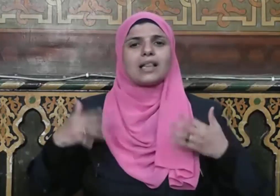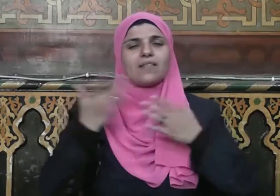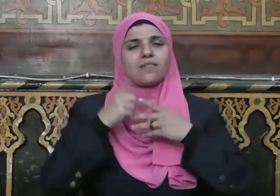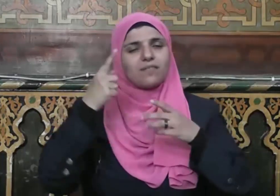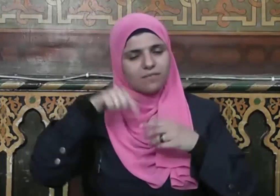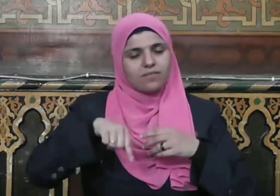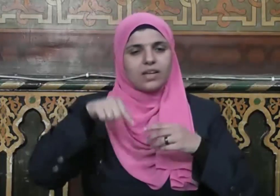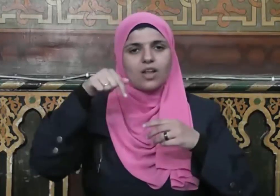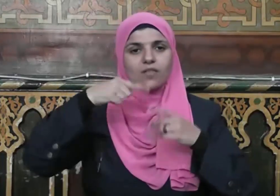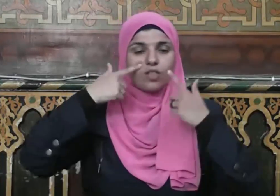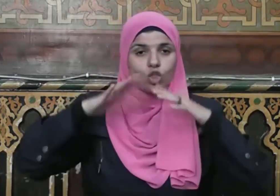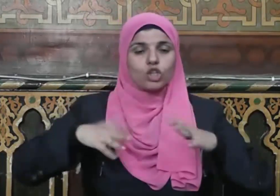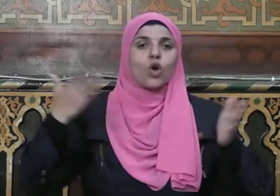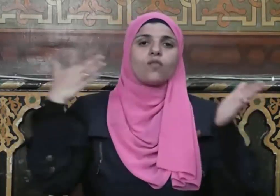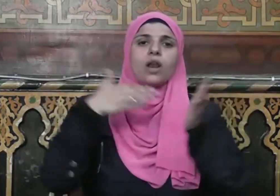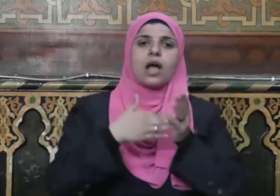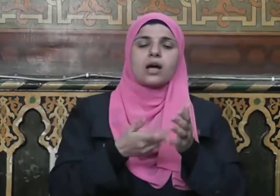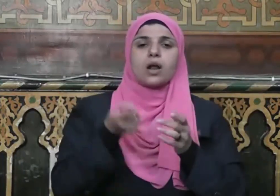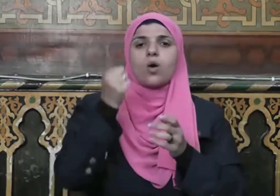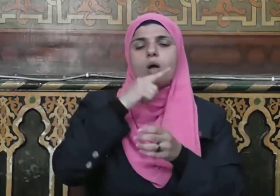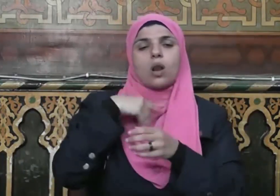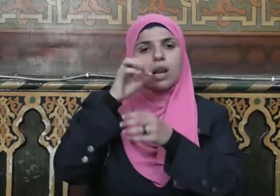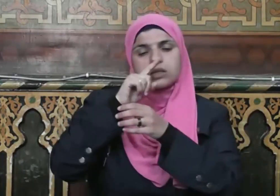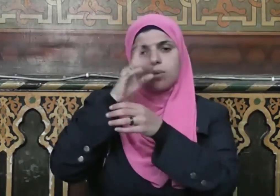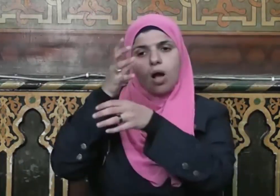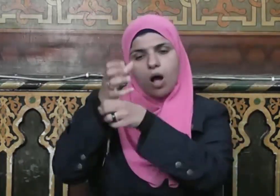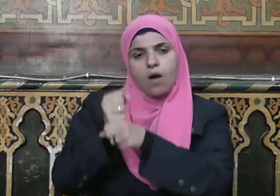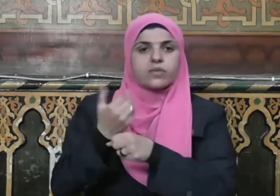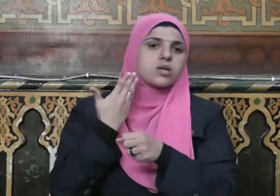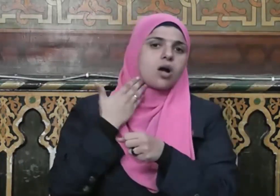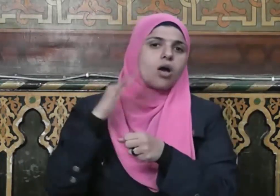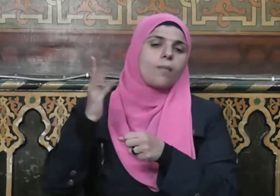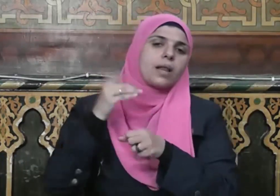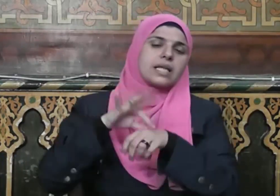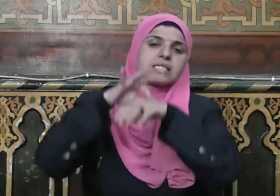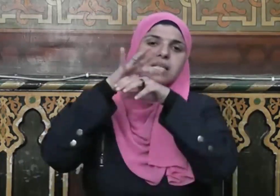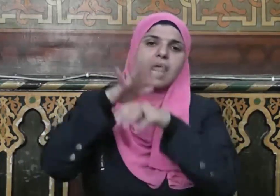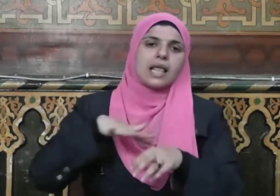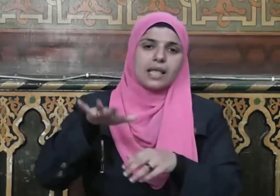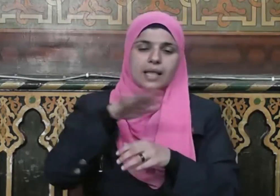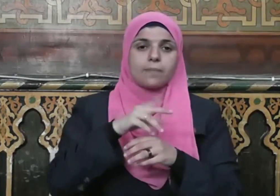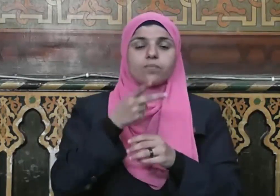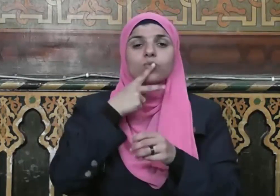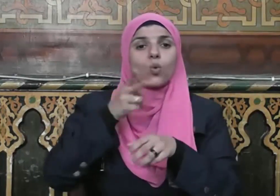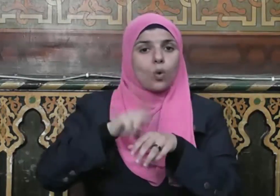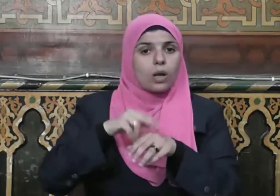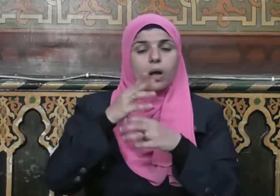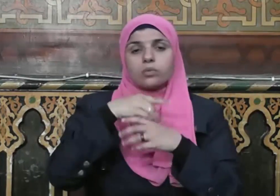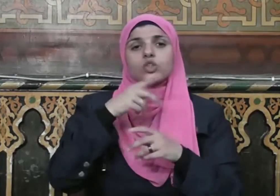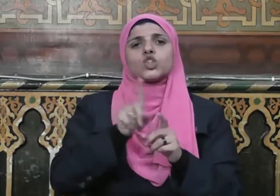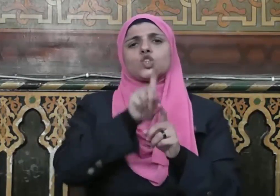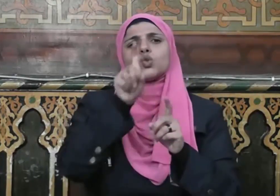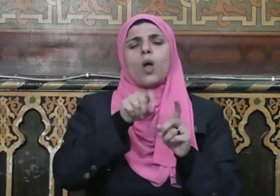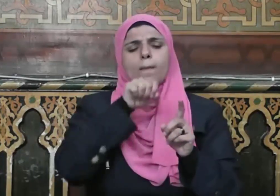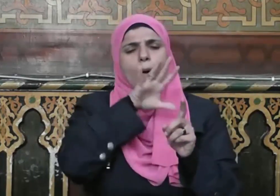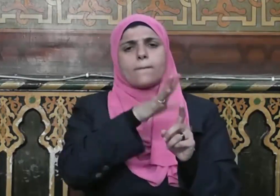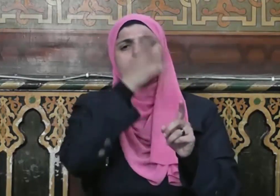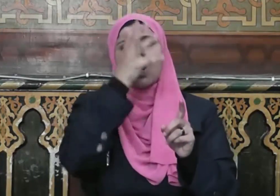سعادتها في الدارين ويصون ويحافظ على كرامتها الإنسانية وعندما سئل